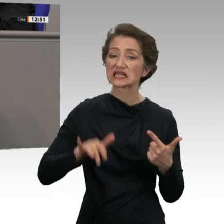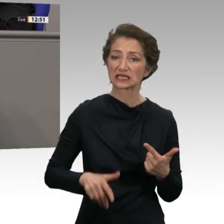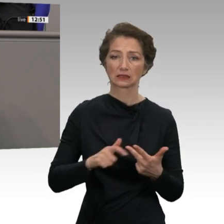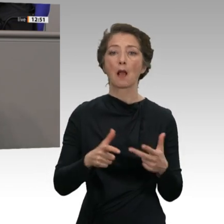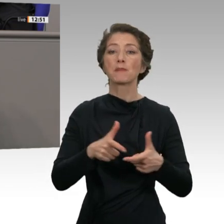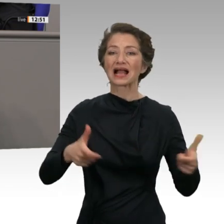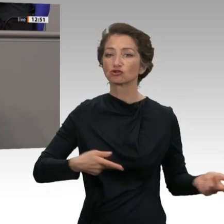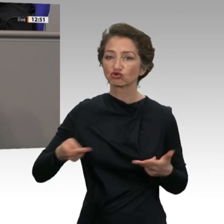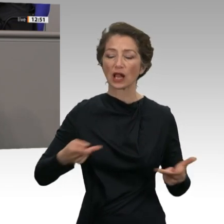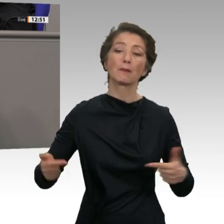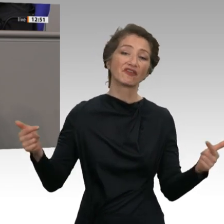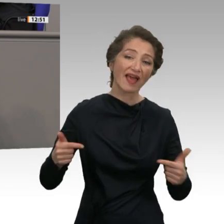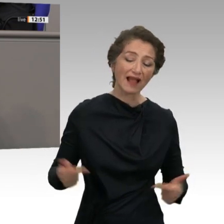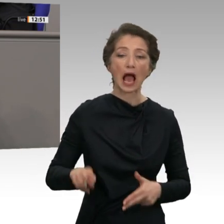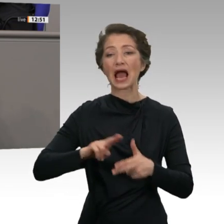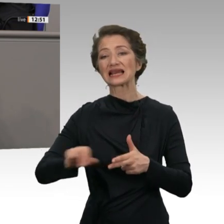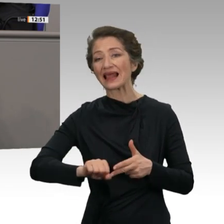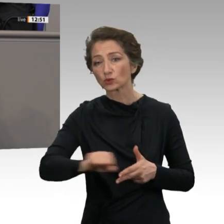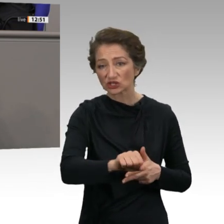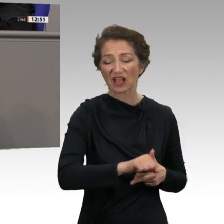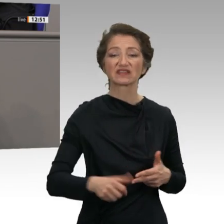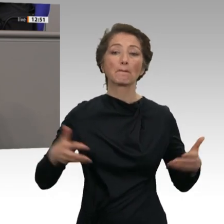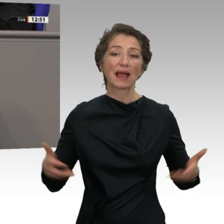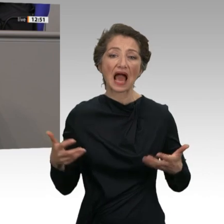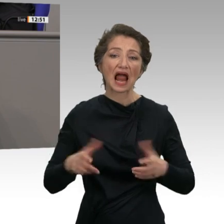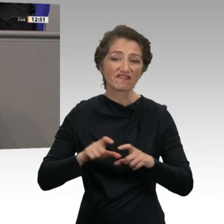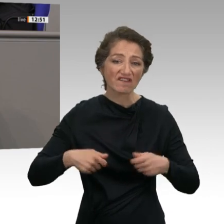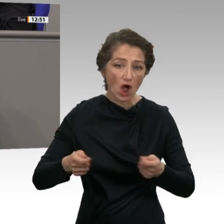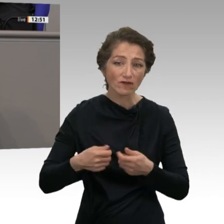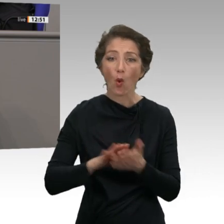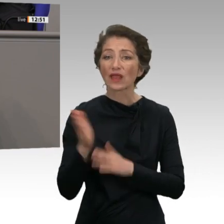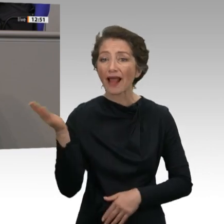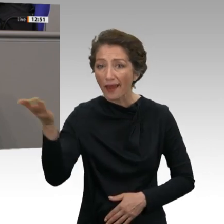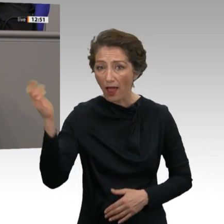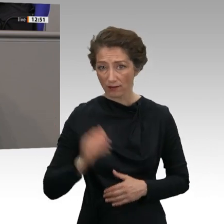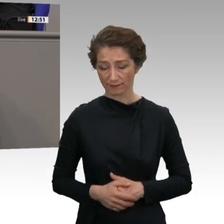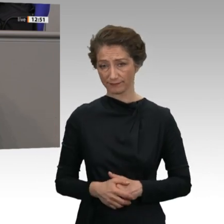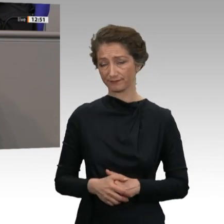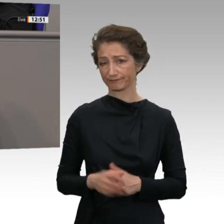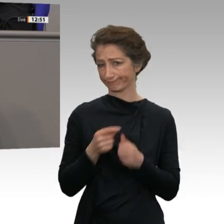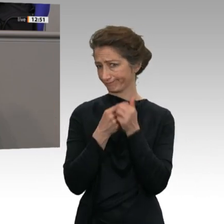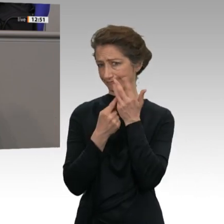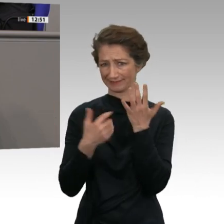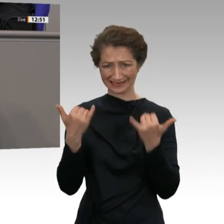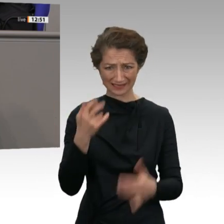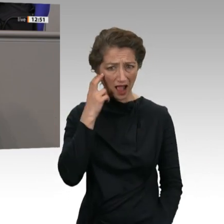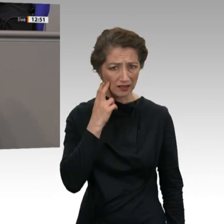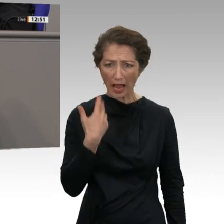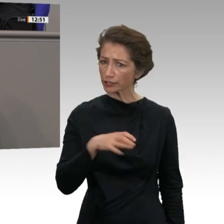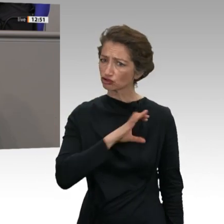Pflegerinnen, Reinigungskräfte, Bäckerei, Fachverkäuferinnen oder Kellner. Sie haben jetzt im Alter fast keine Chance mehr, noch aus